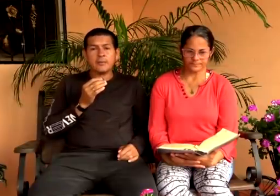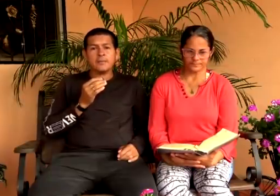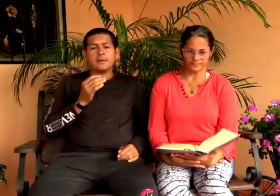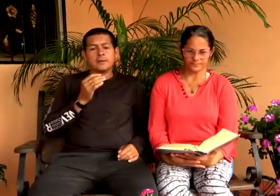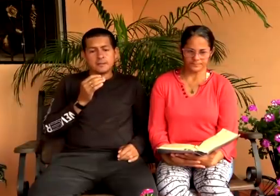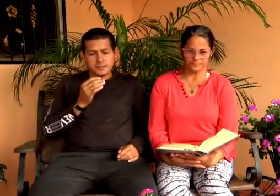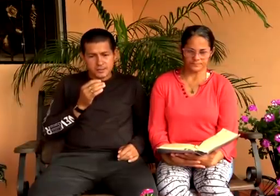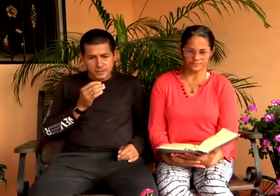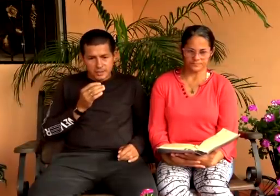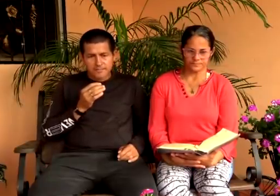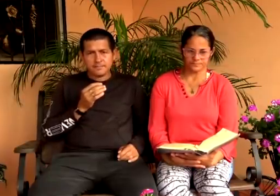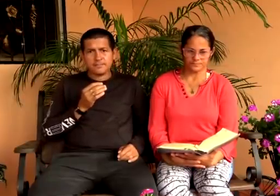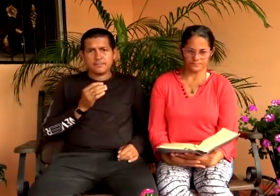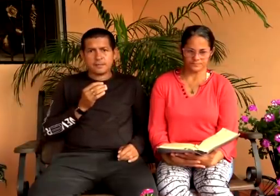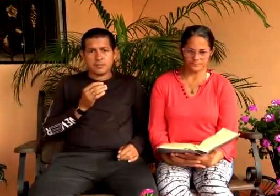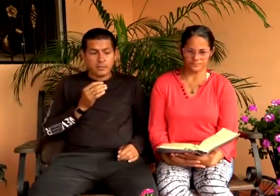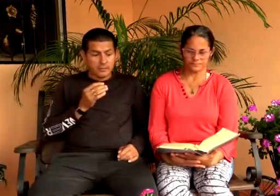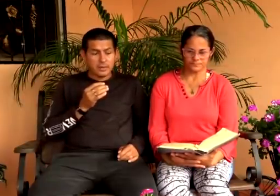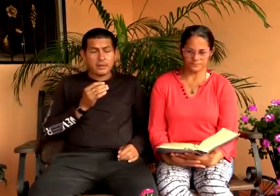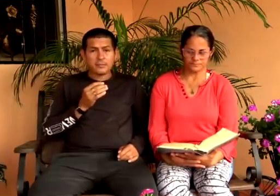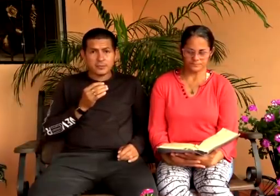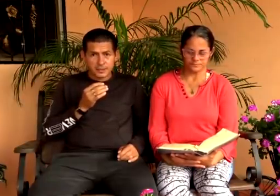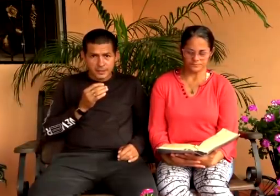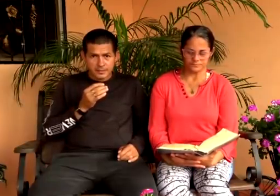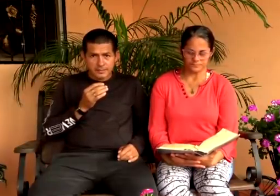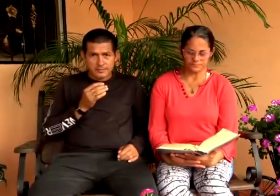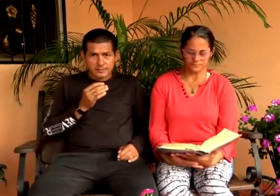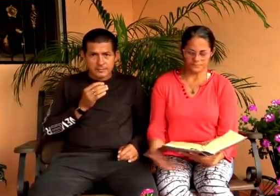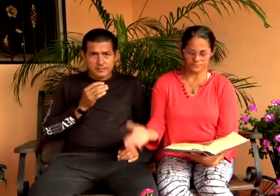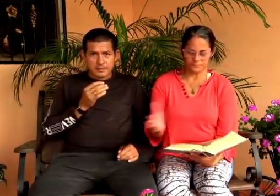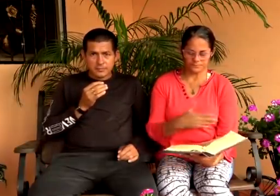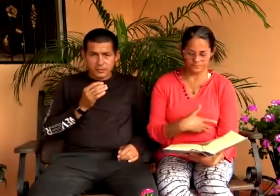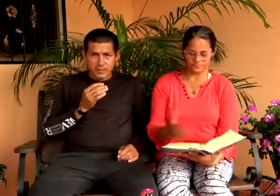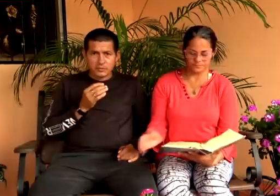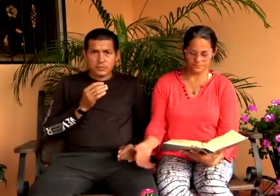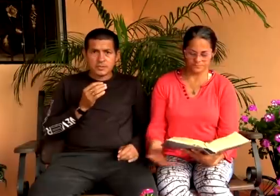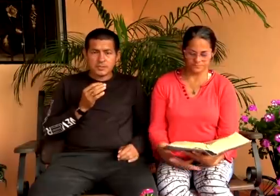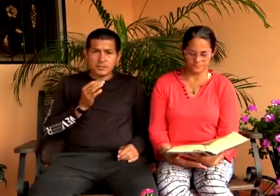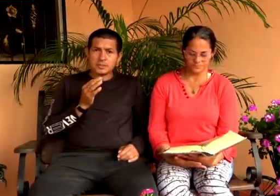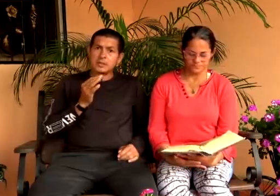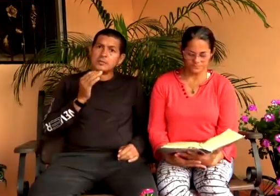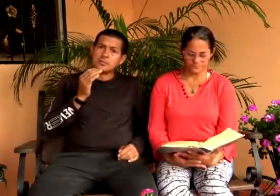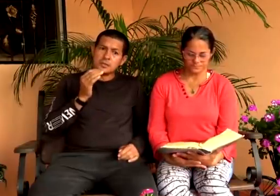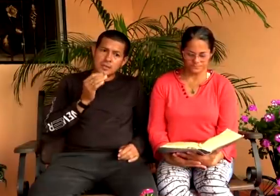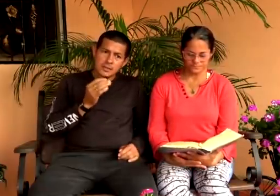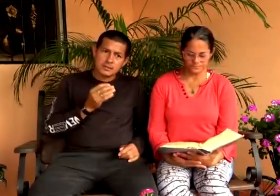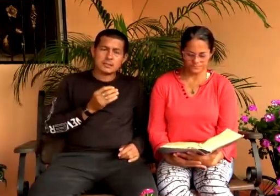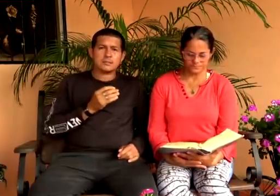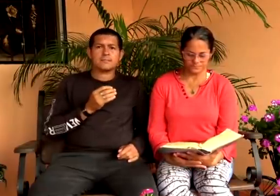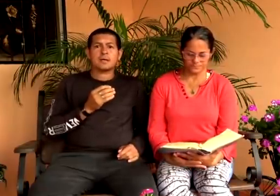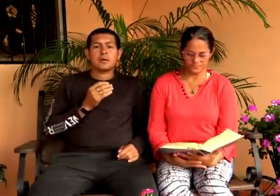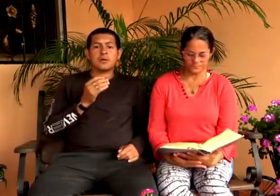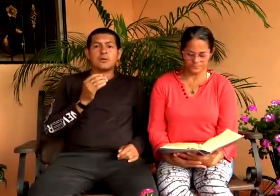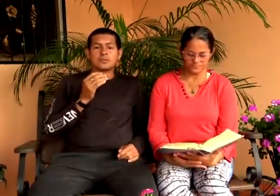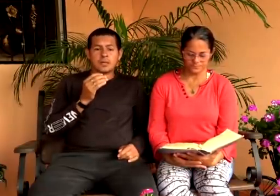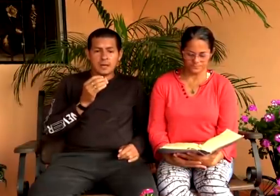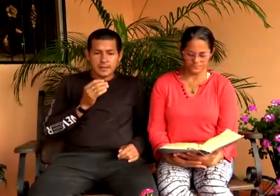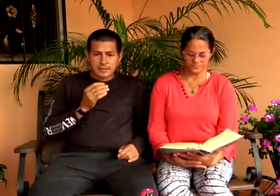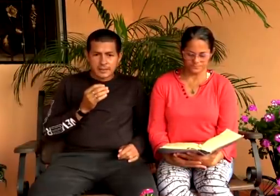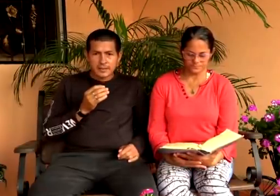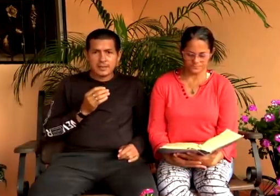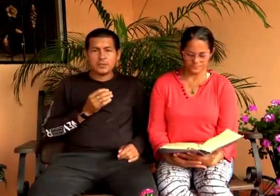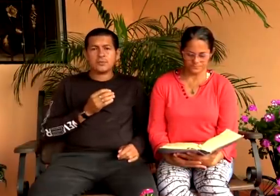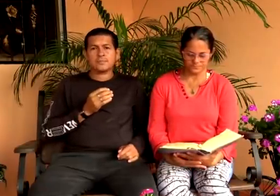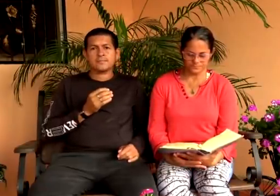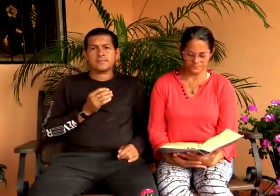¿Es un pecado? Sí. Lo vamos a demostrar. Por eso el Señor dice, ustedes, los que